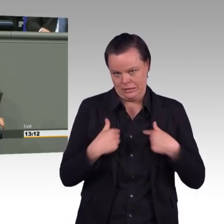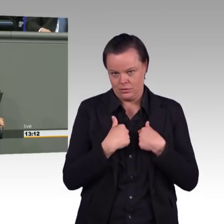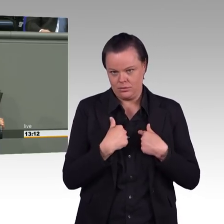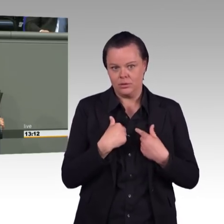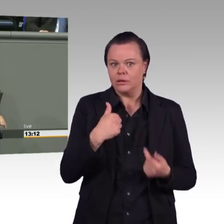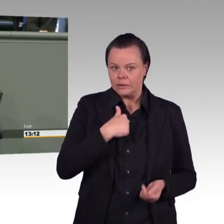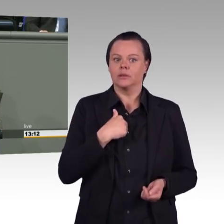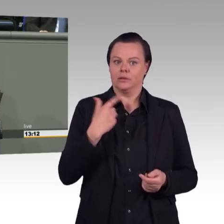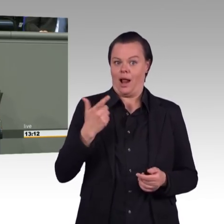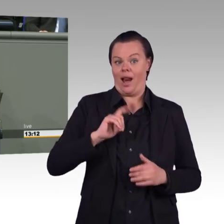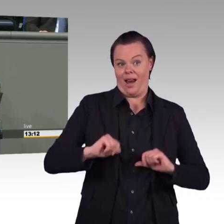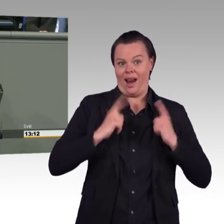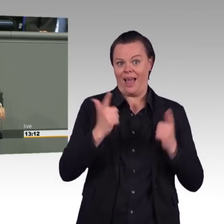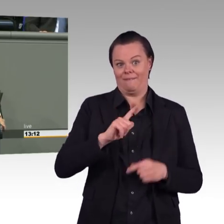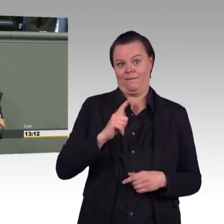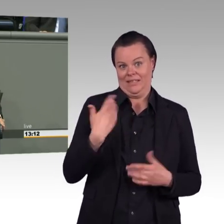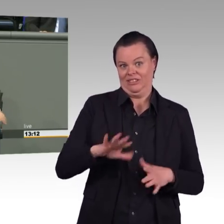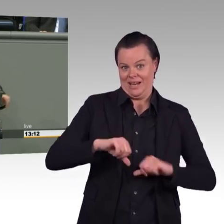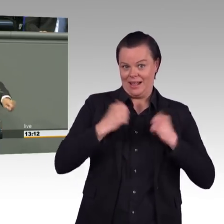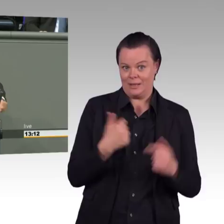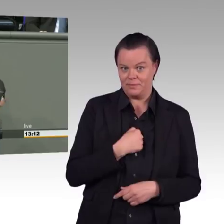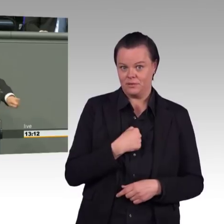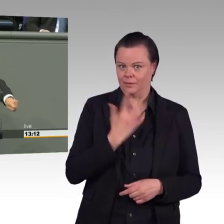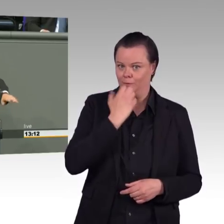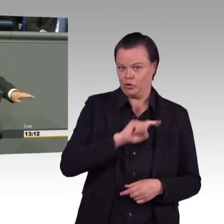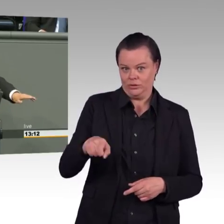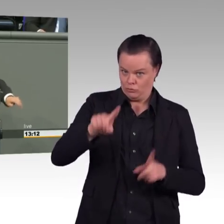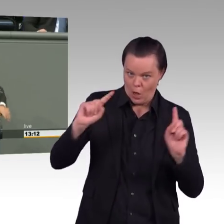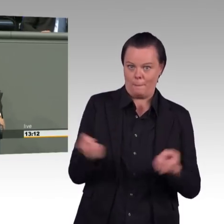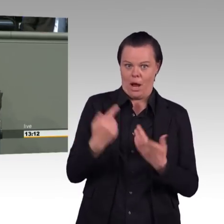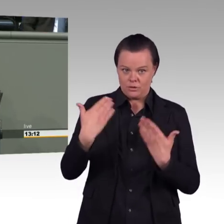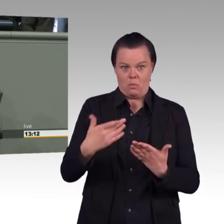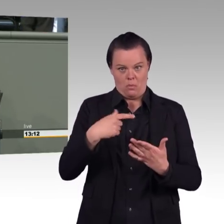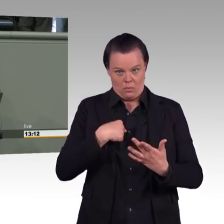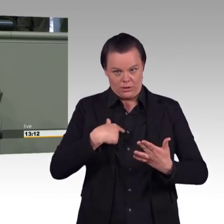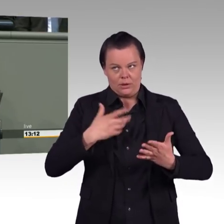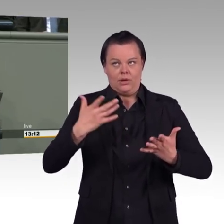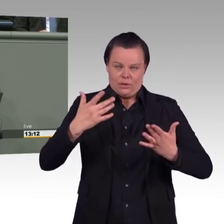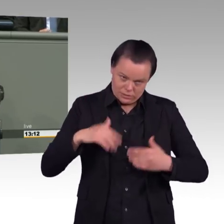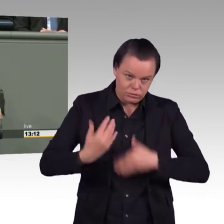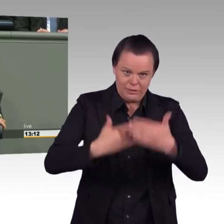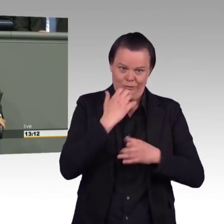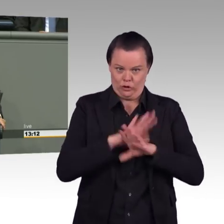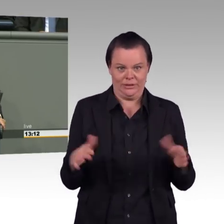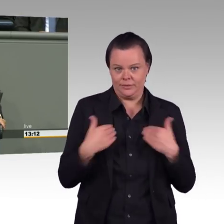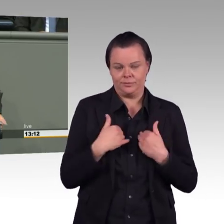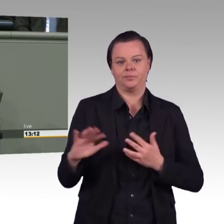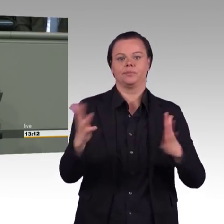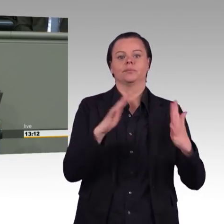Aber Sie wollen das nicht bloß wissen, indem Sie jetzt sagen, abschalten, zu machen, Schluss. Sondern Sie wollen wissen, was ist denn die Zukunftsperspektive. Und genau